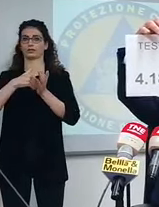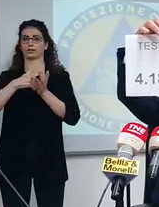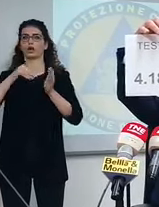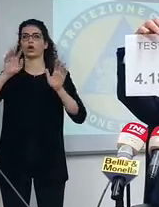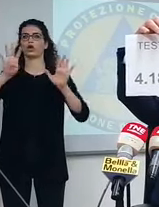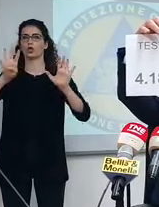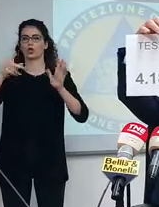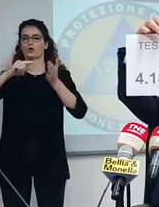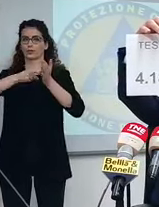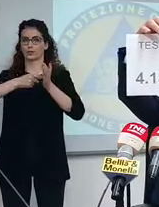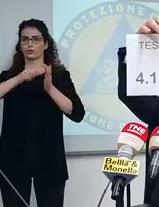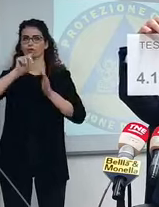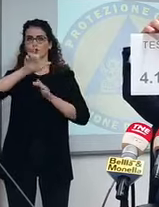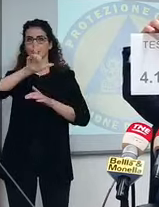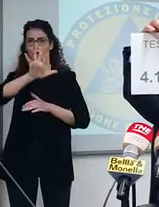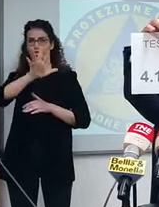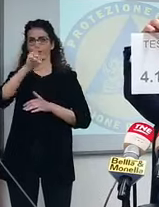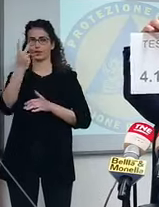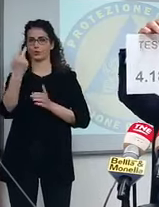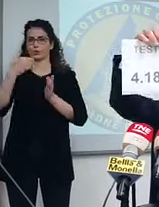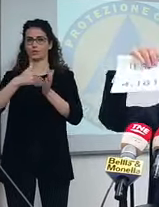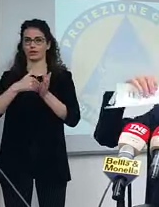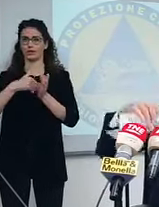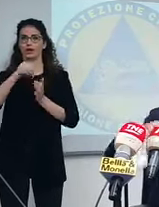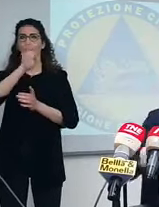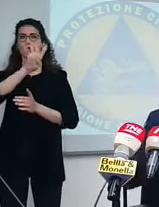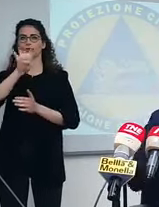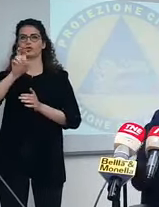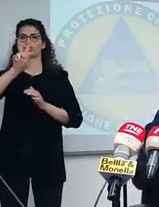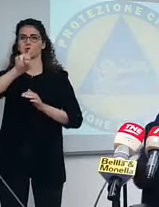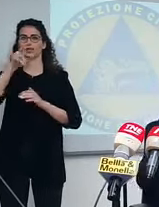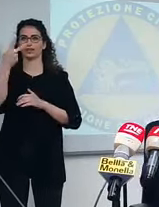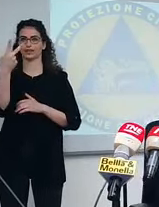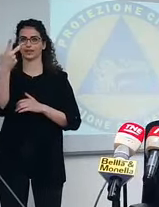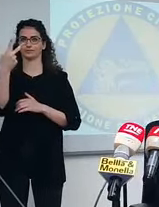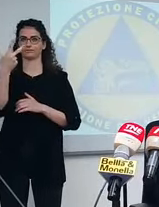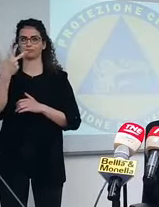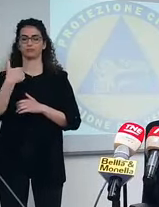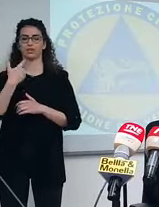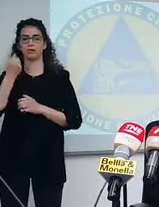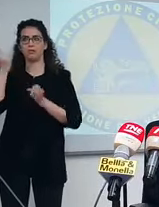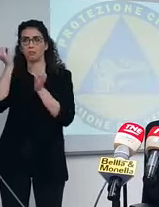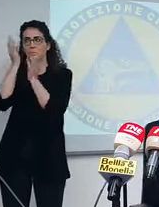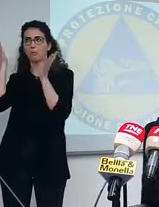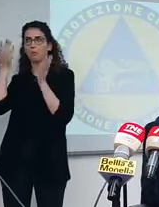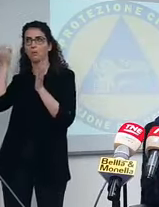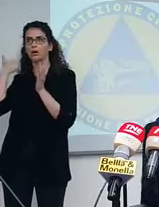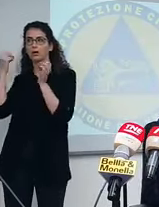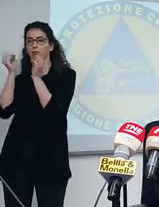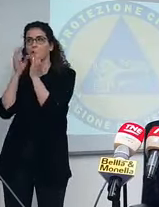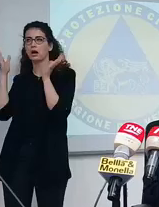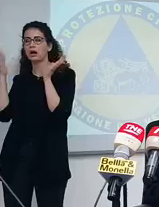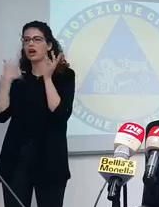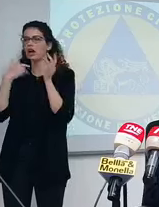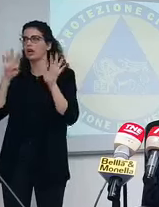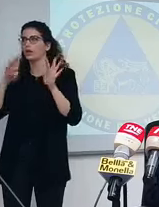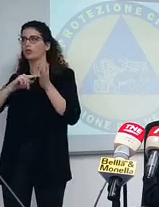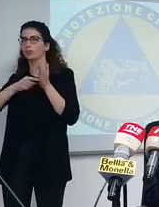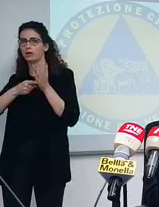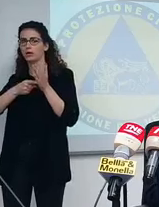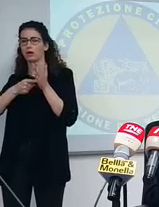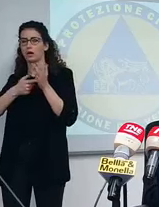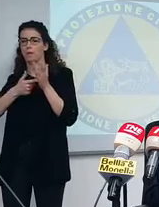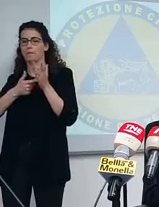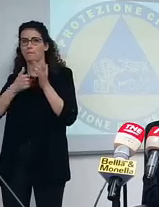9.052.423, mai avrei pensato di fare 9 milioni di